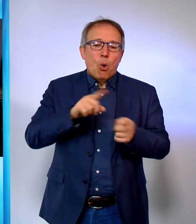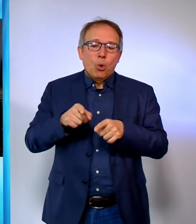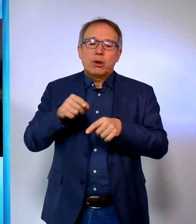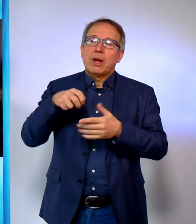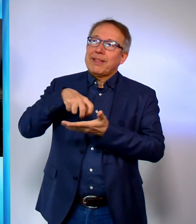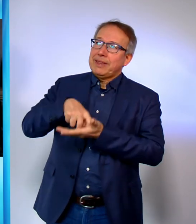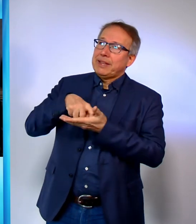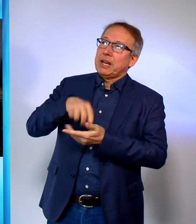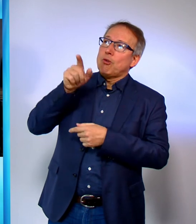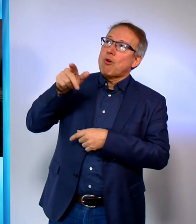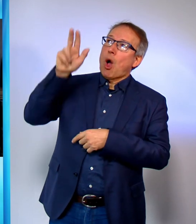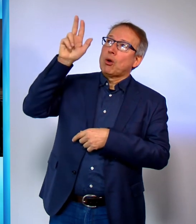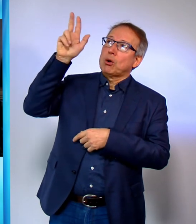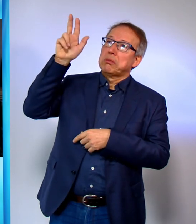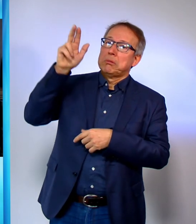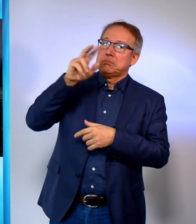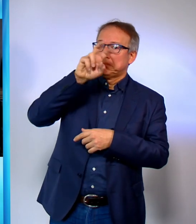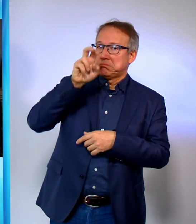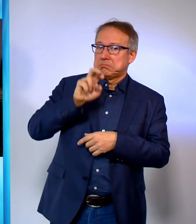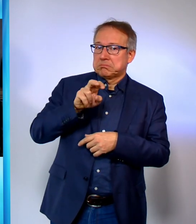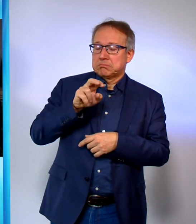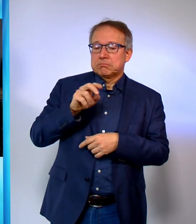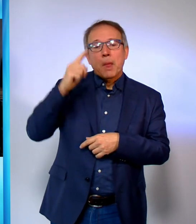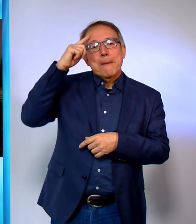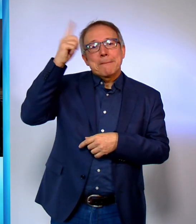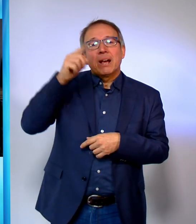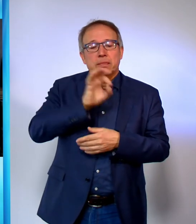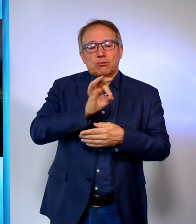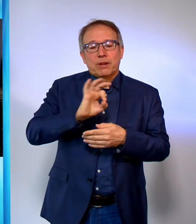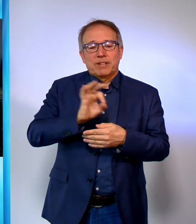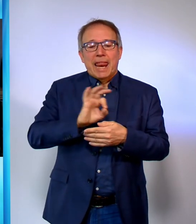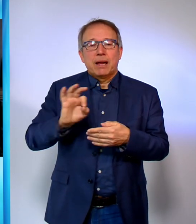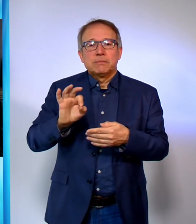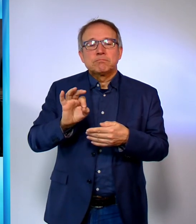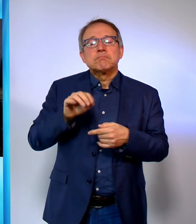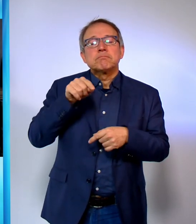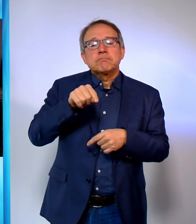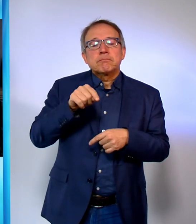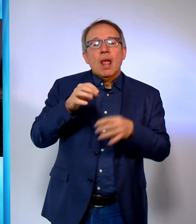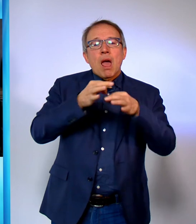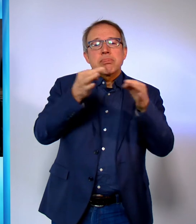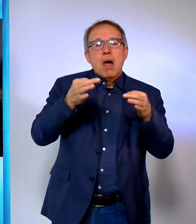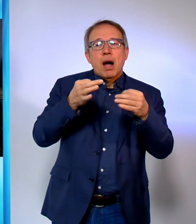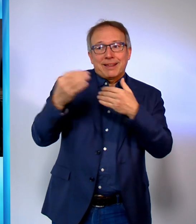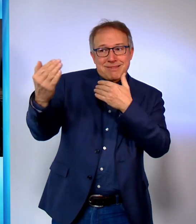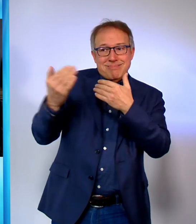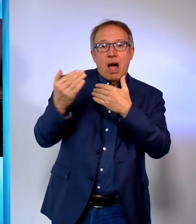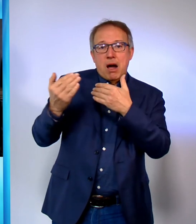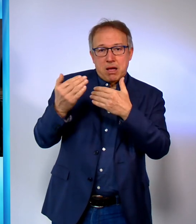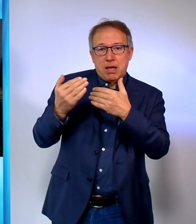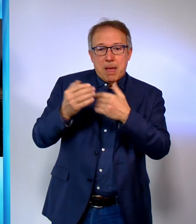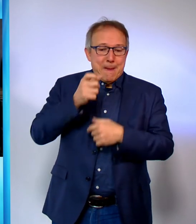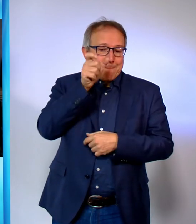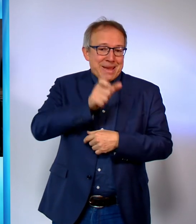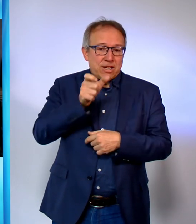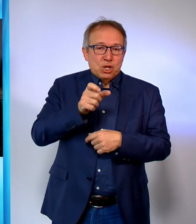vor Gott? Der Jesuit Teilhard de Jardin schrieb, der Tag ist nicht mehr fern, an dem